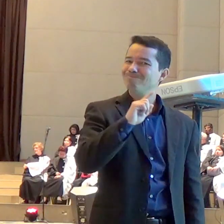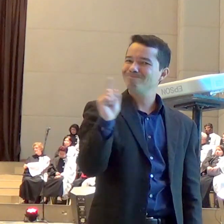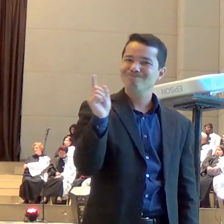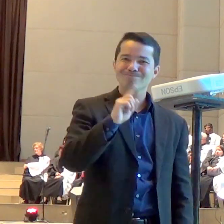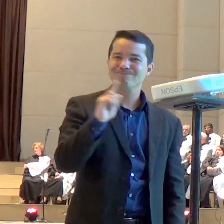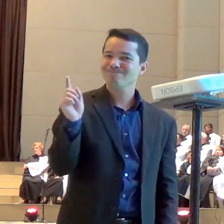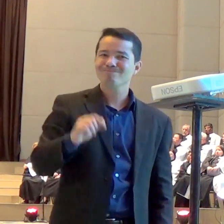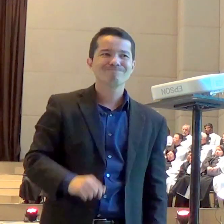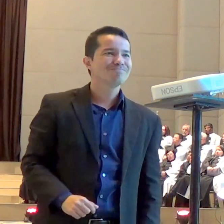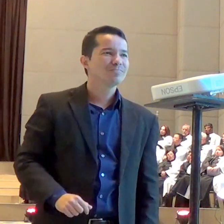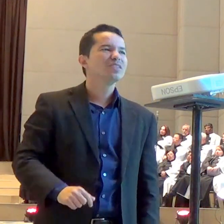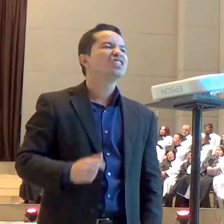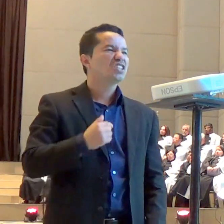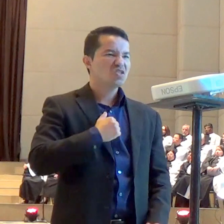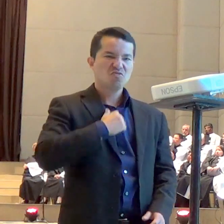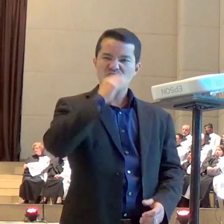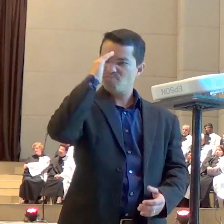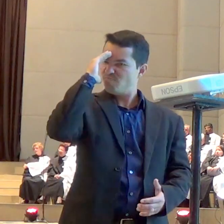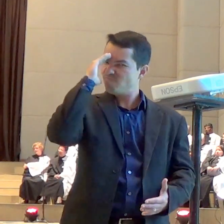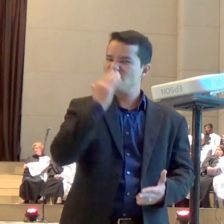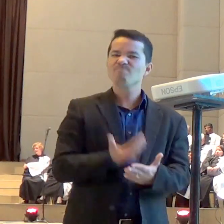eu creio no ministério dos anjos